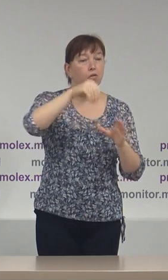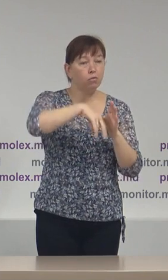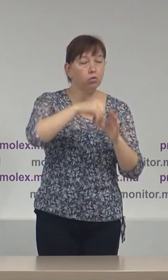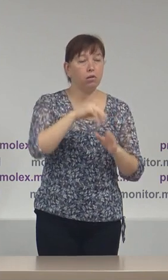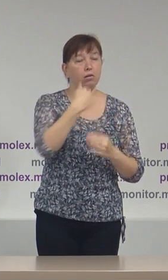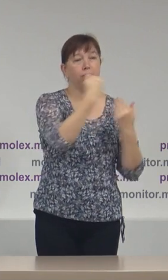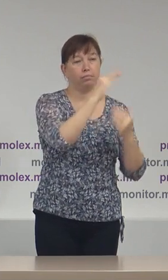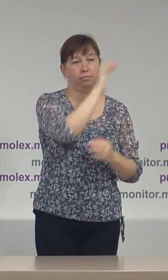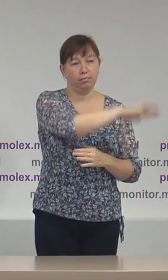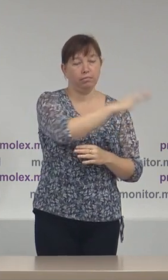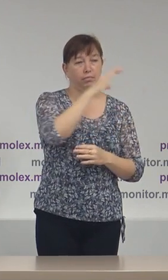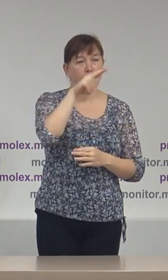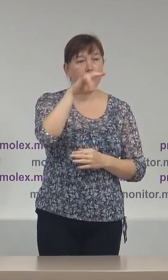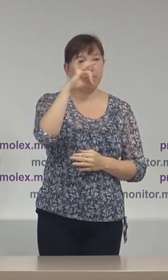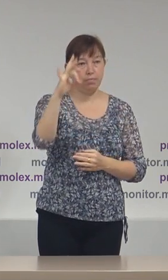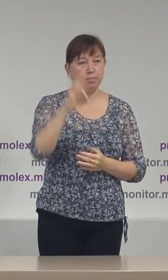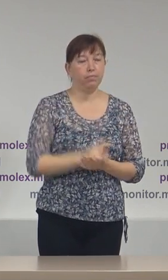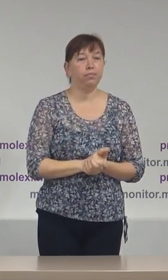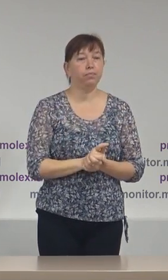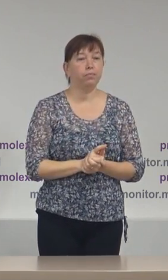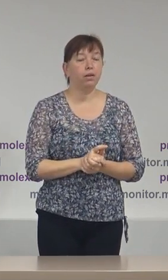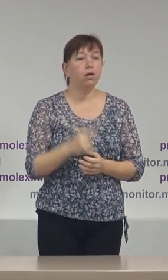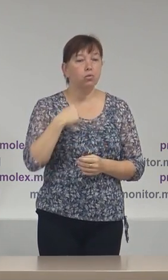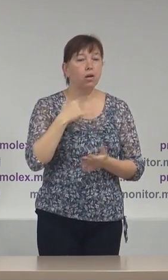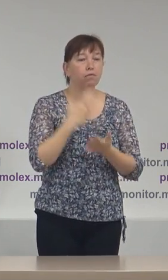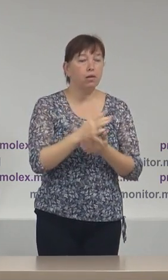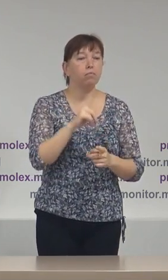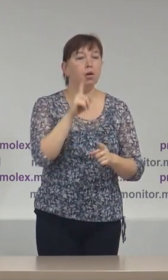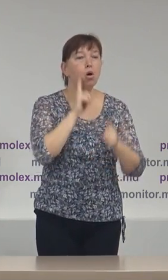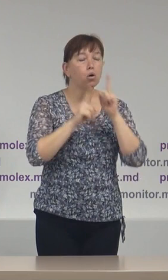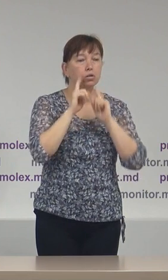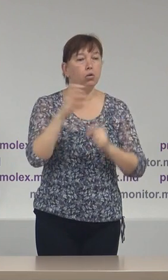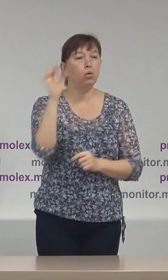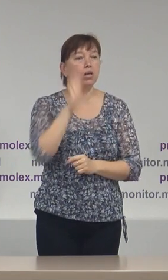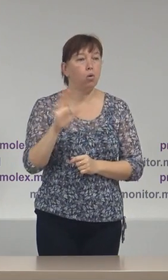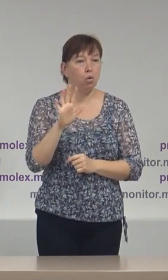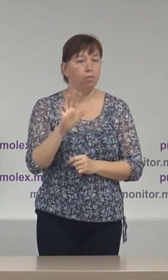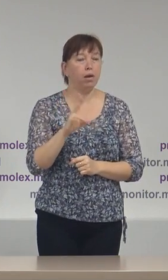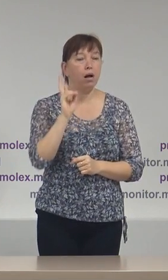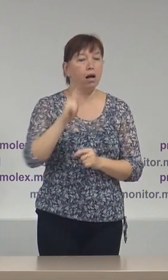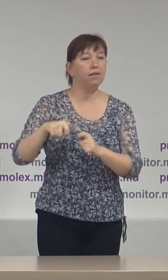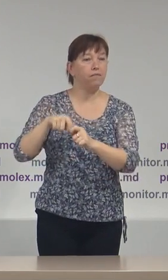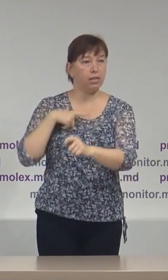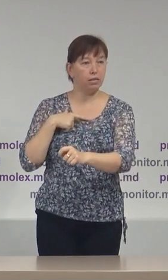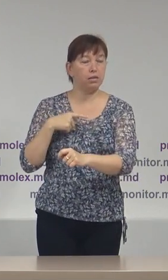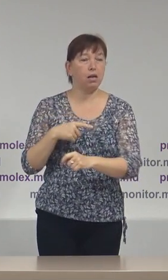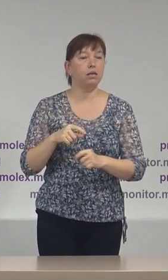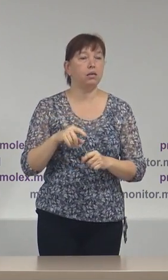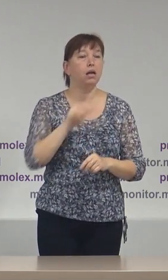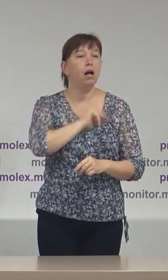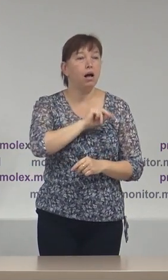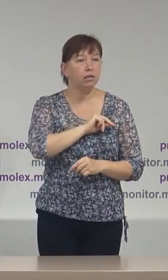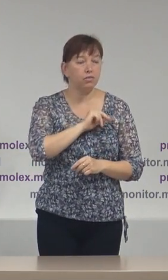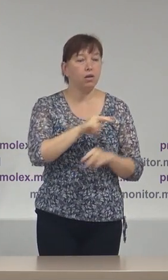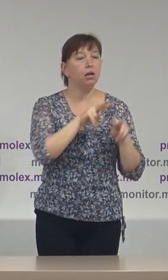regiunea transnistreană. La fel, Consiliul Europei, care finanțează activitatea de